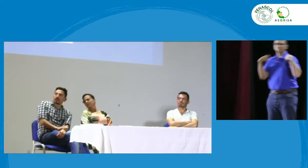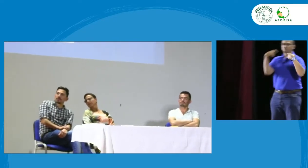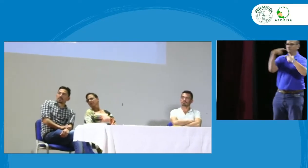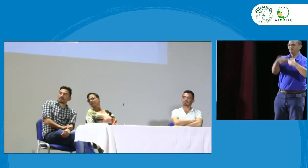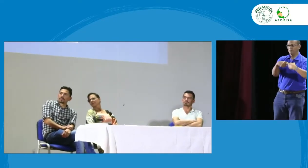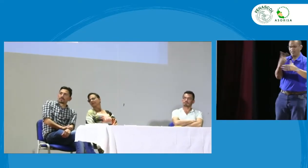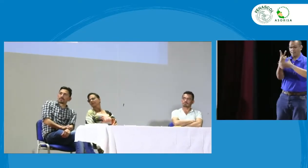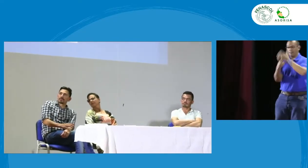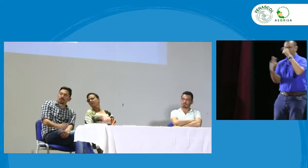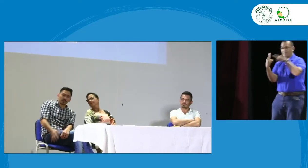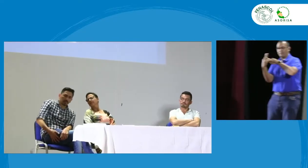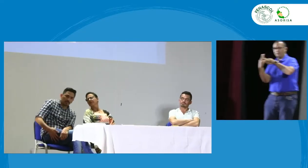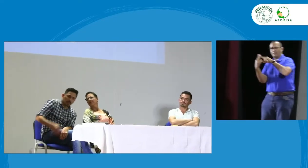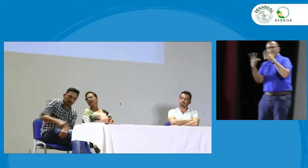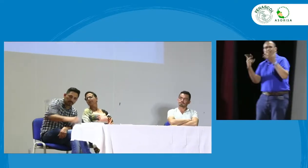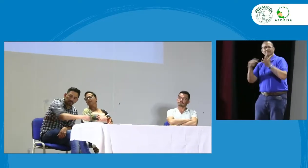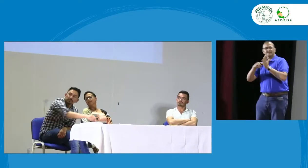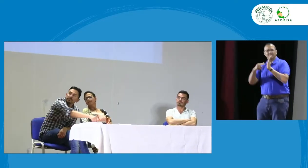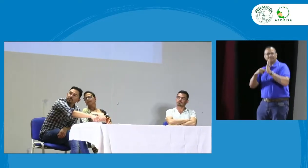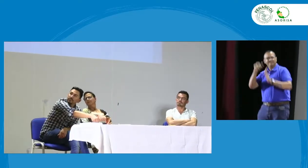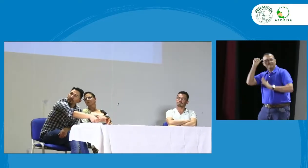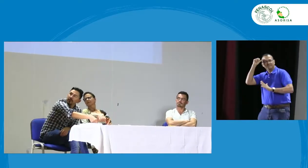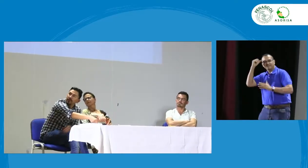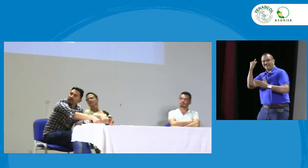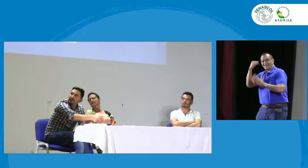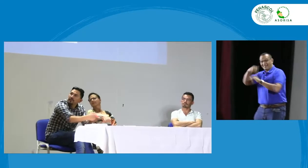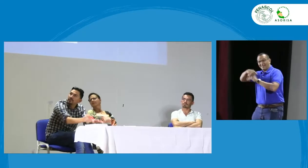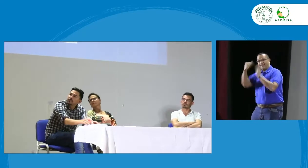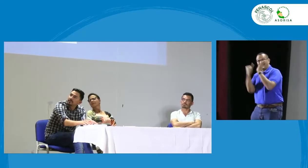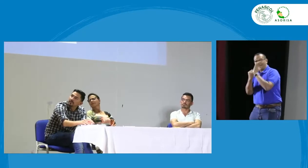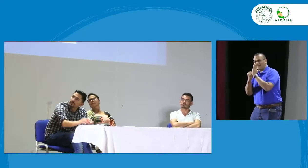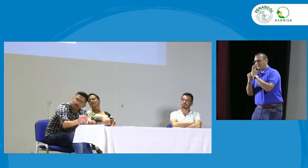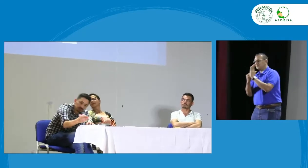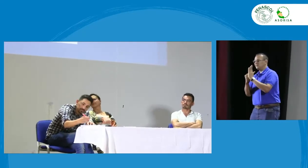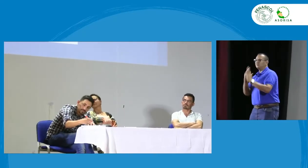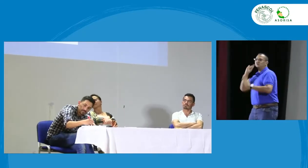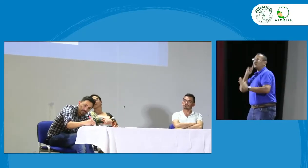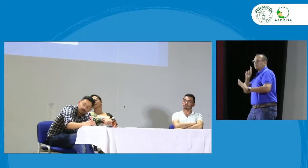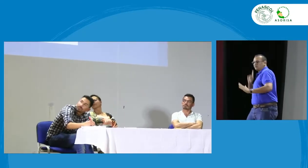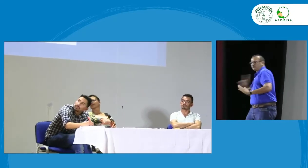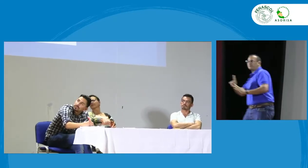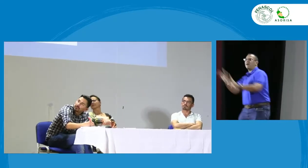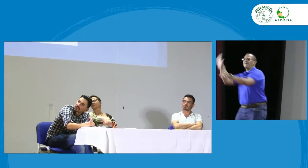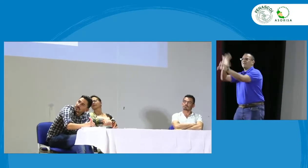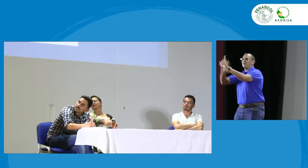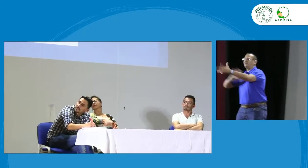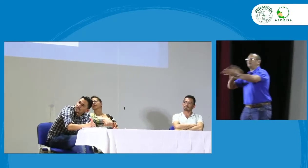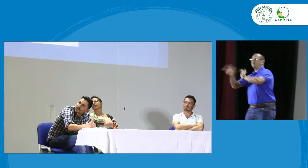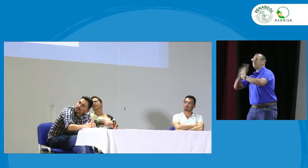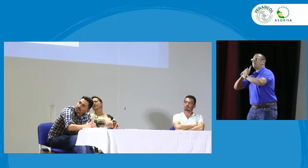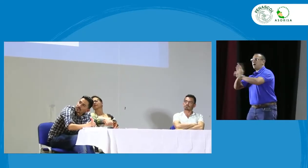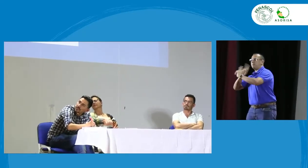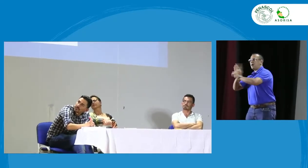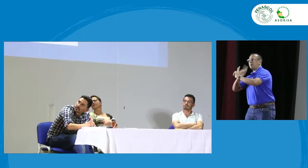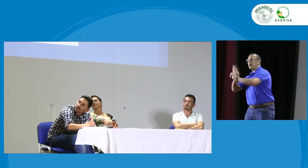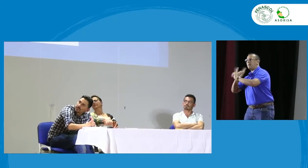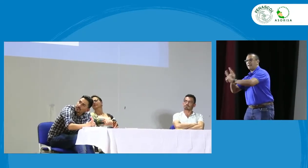bilingüe y también con respecto al tema de la lengua de señas y el ICFES quien es la entidad